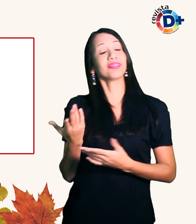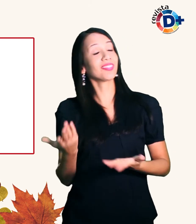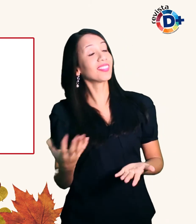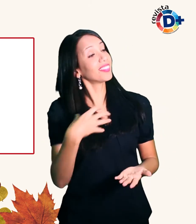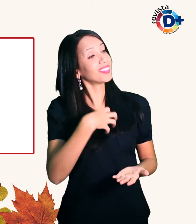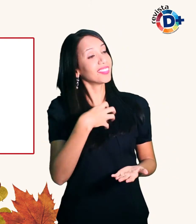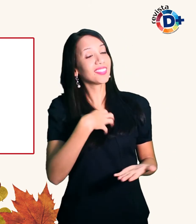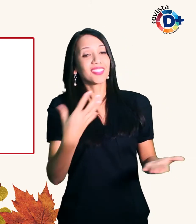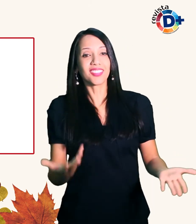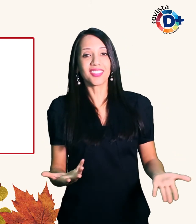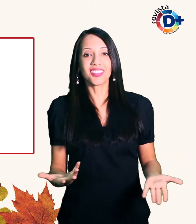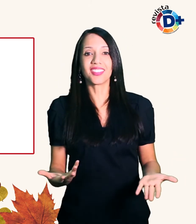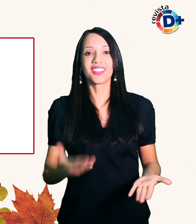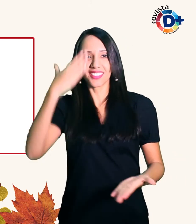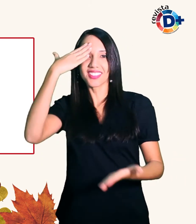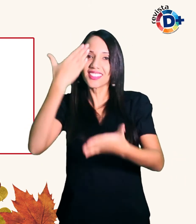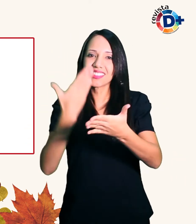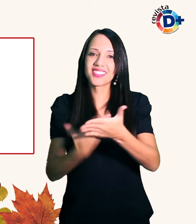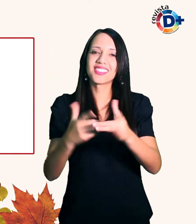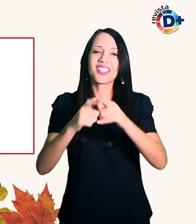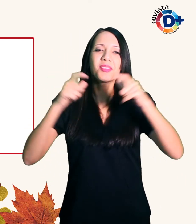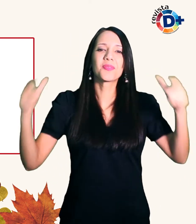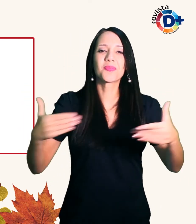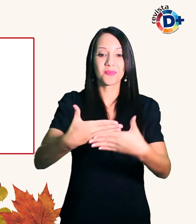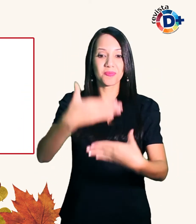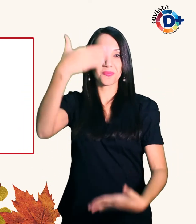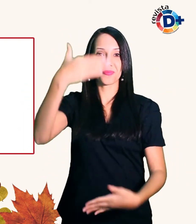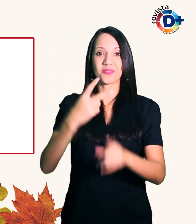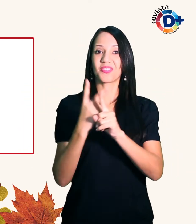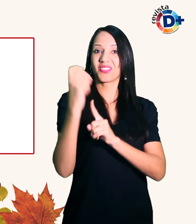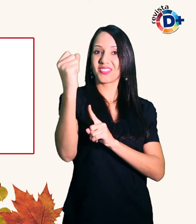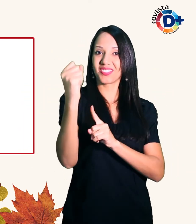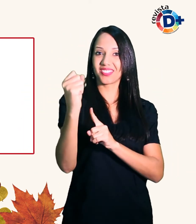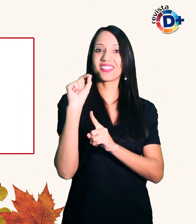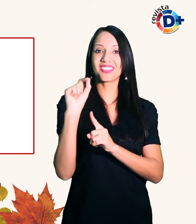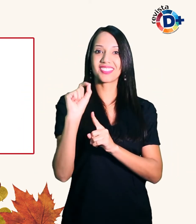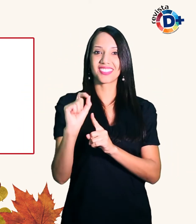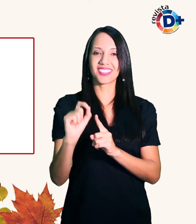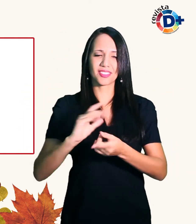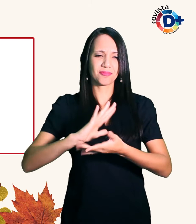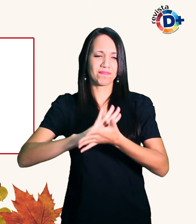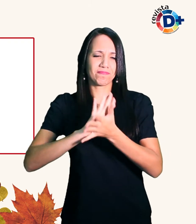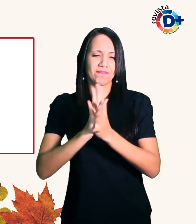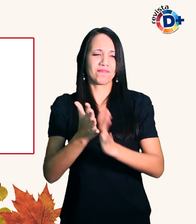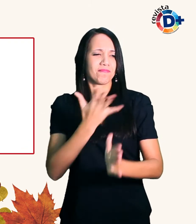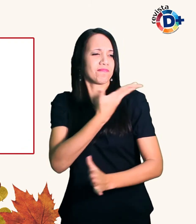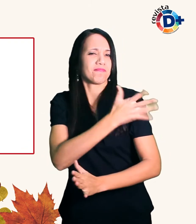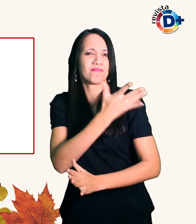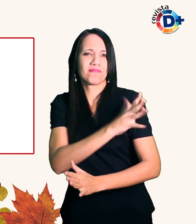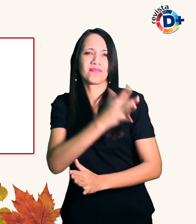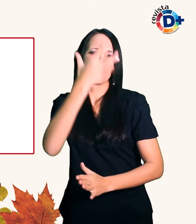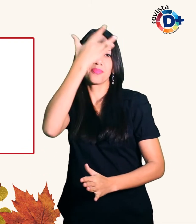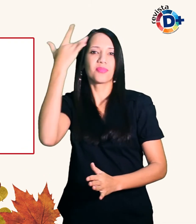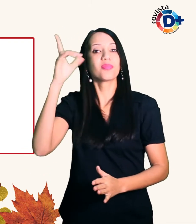Rossi acredita que a maior barreira a ser vencida é o preconceito que a pessoa com deficiência tem consigo